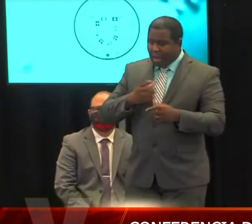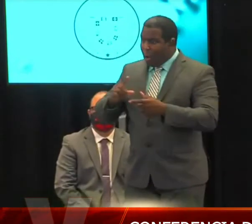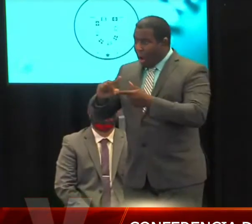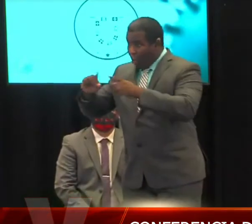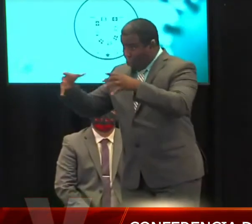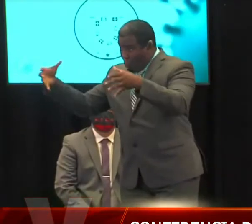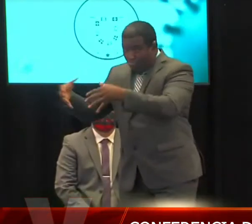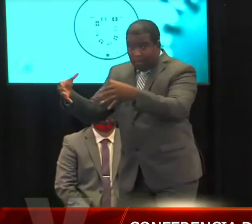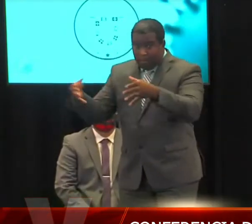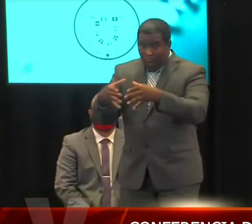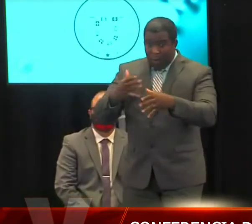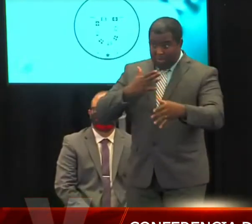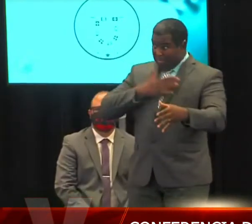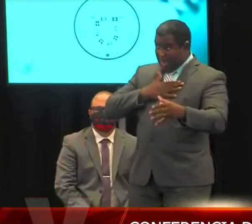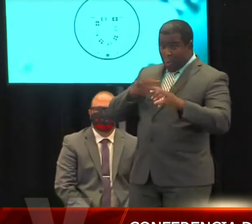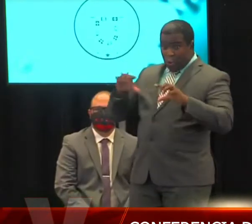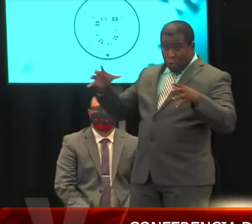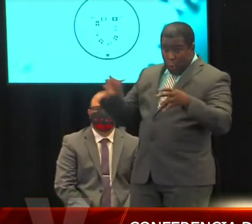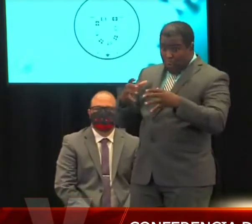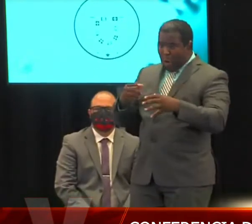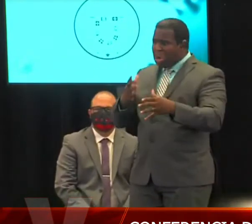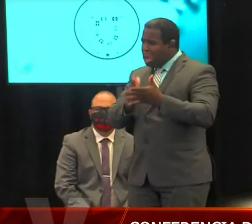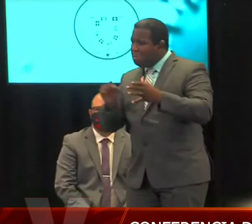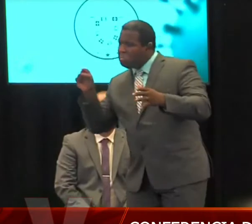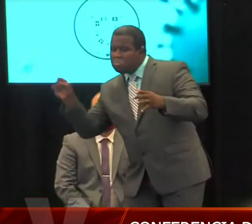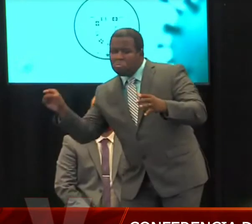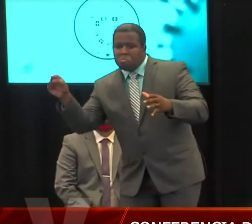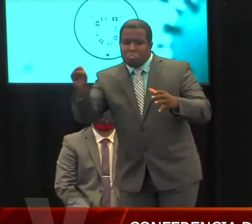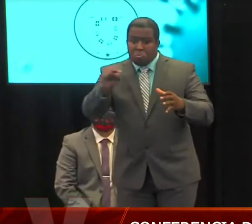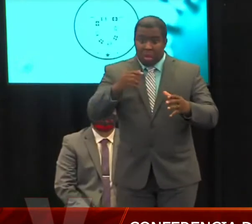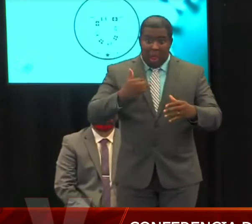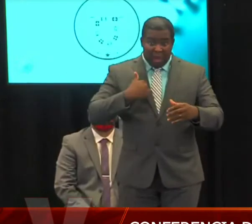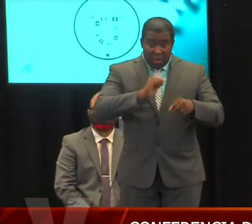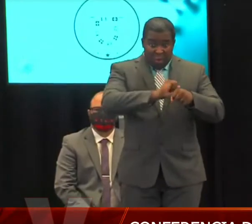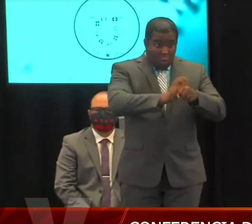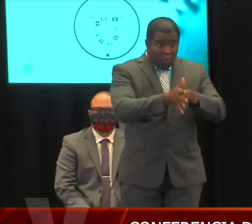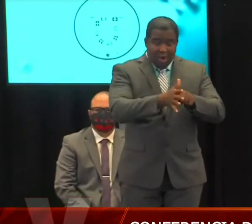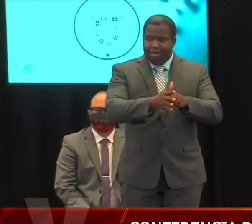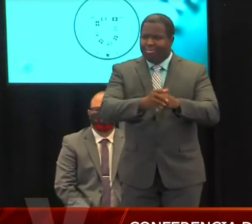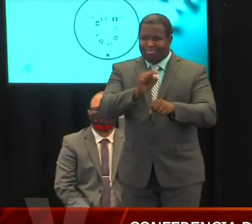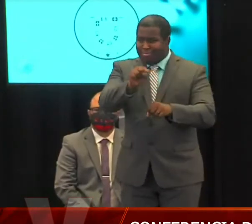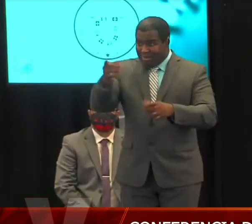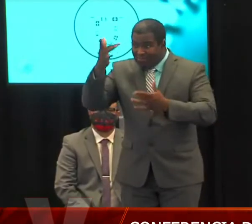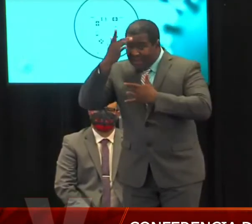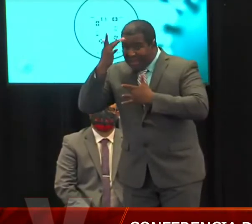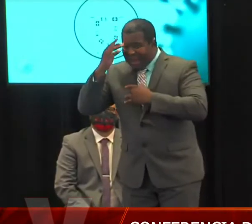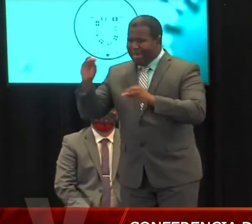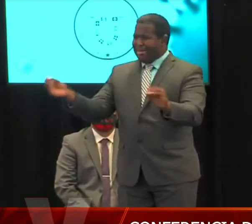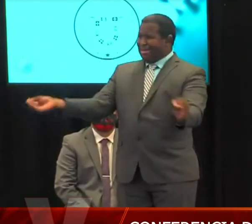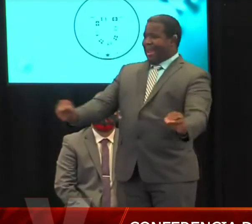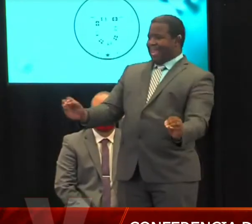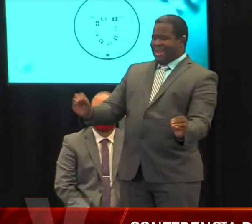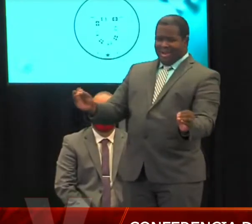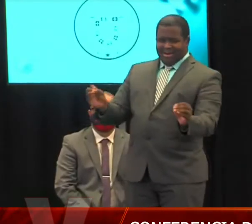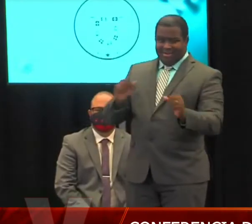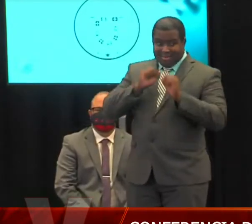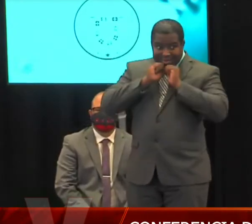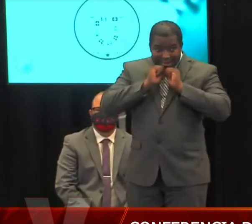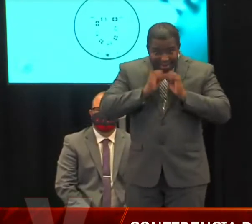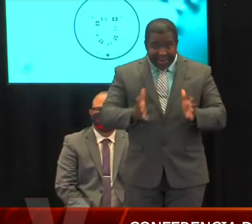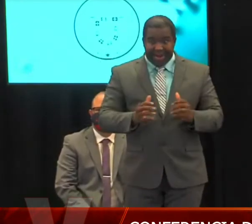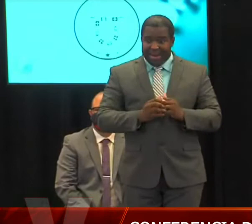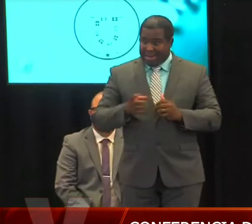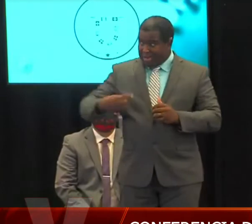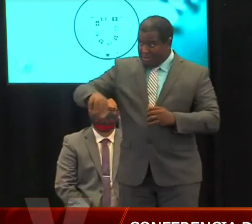juiciosos en que todo el mundo utilizara el hand sanitizer y que utilizaran la mascarilla, y cuando se quitaban la mascarilla, en la inmensa